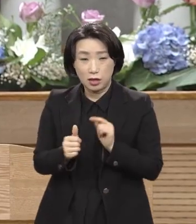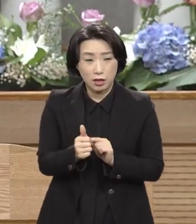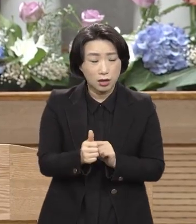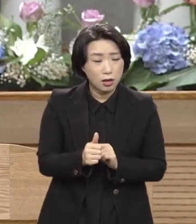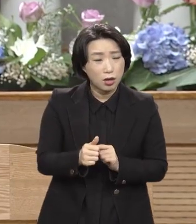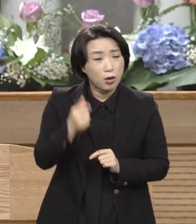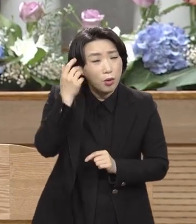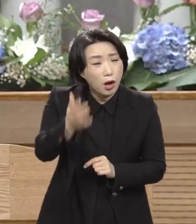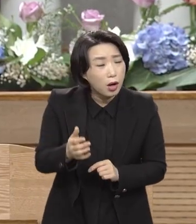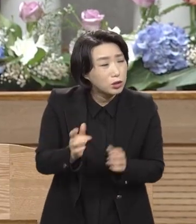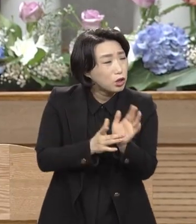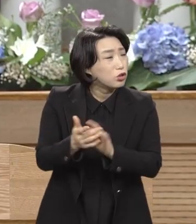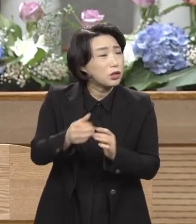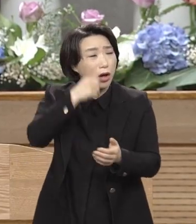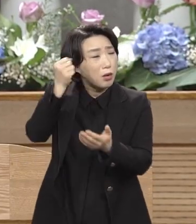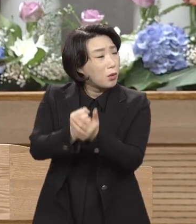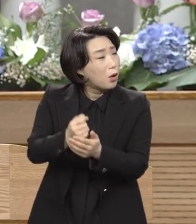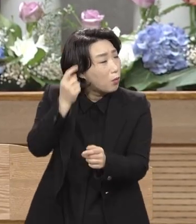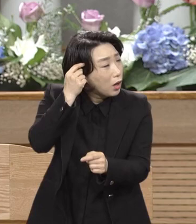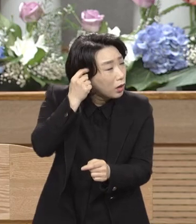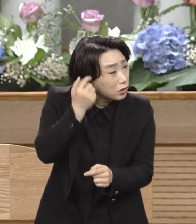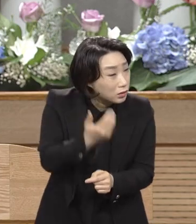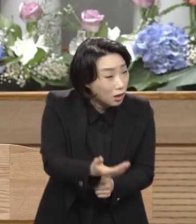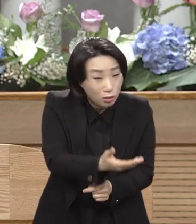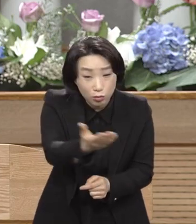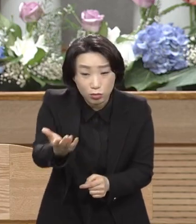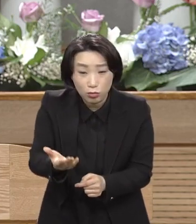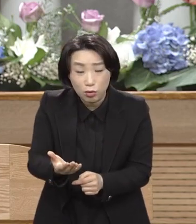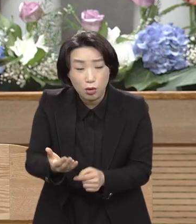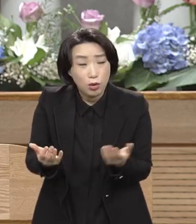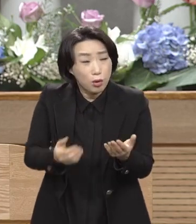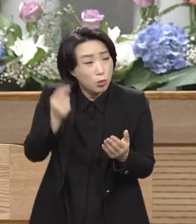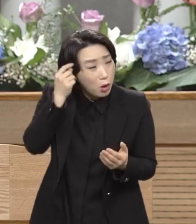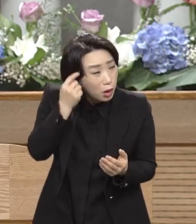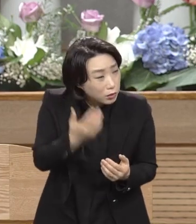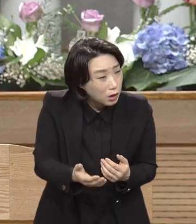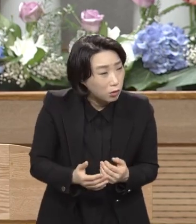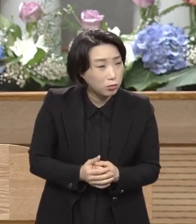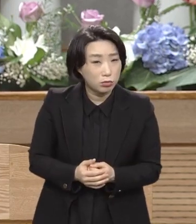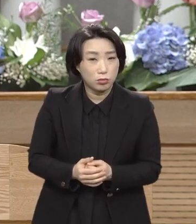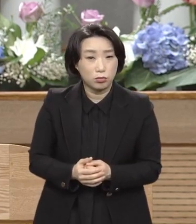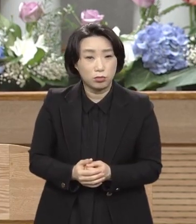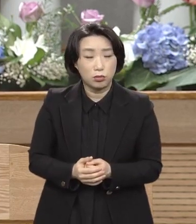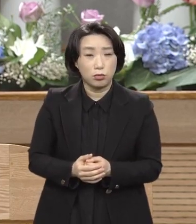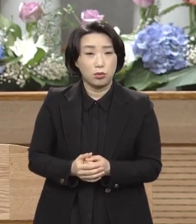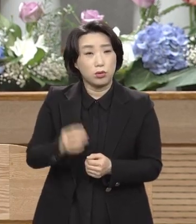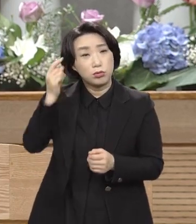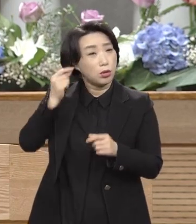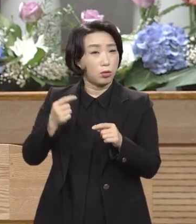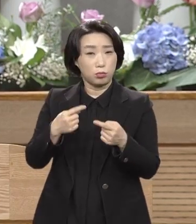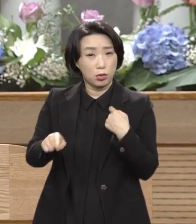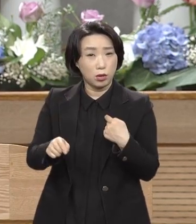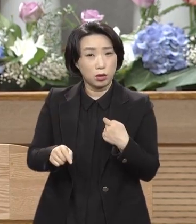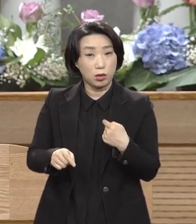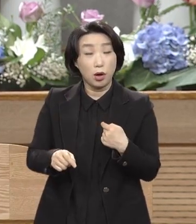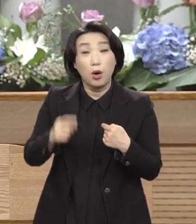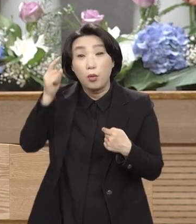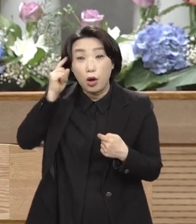예수를 집자가에 못 박아야 되냐. 어찌 이런 일이 벌어지느냐. 상식에 맞지 않아. 왜? 죽을 죄를